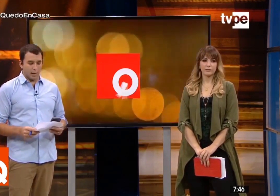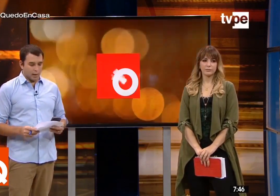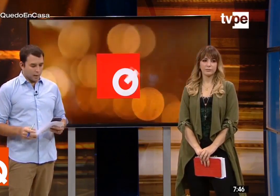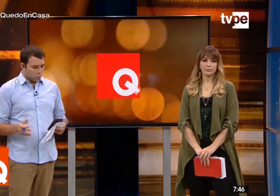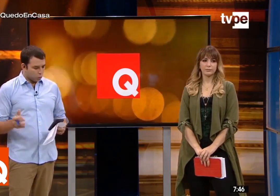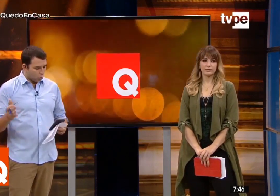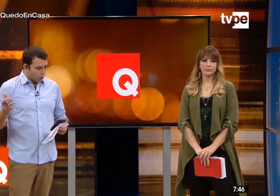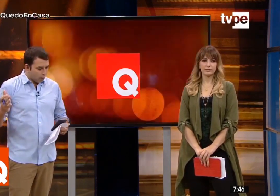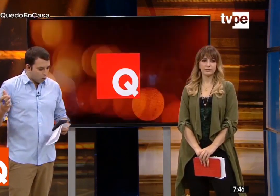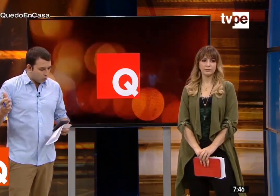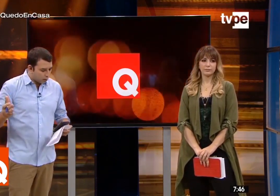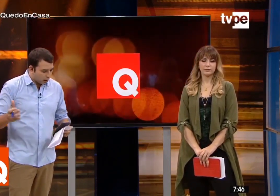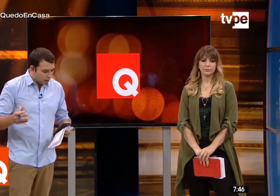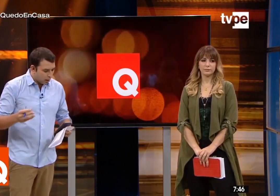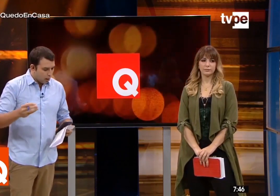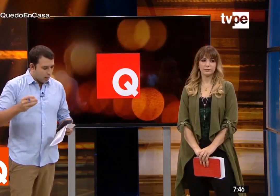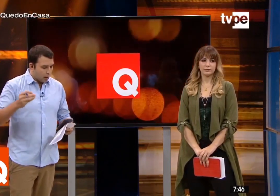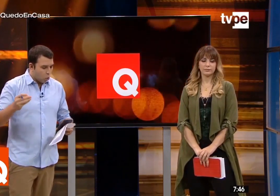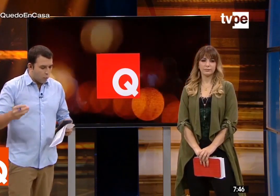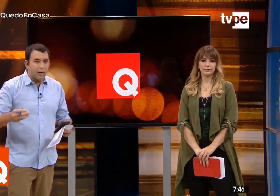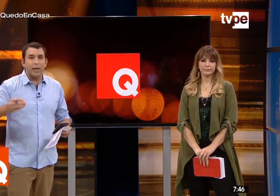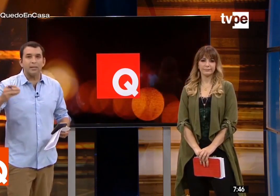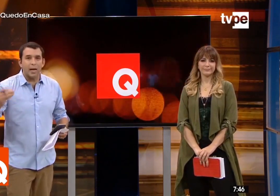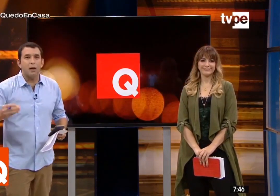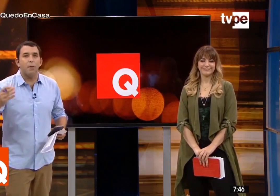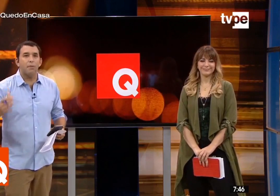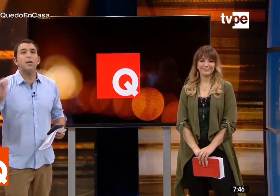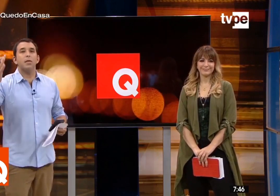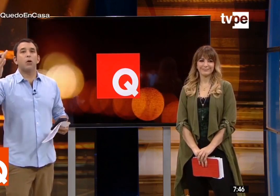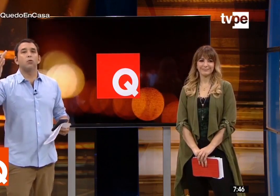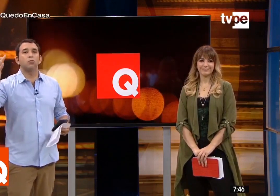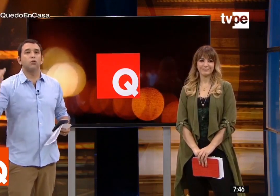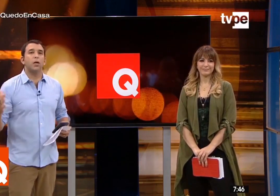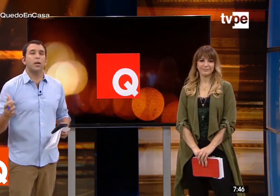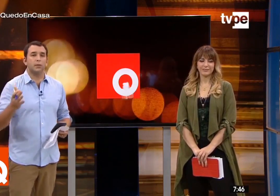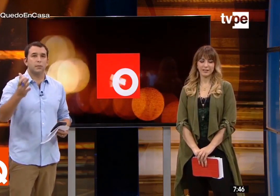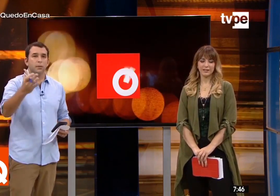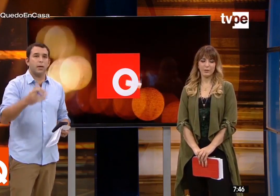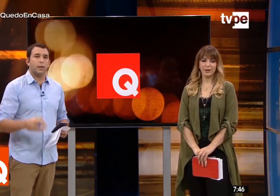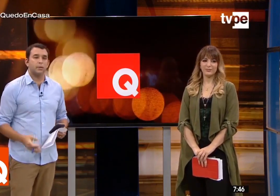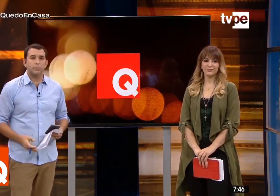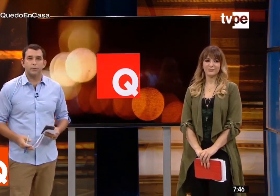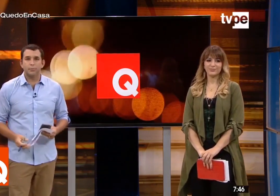de él, que incluso algunos medios dicen el joven que salva vida con sus señas. Adelante.